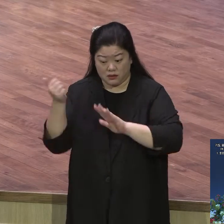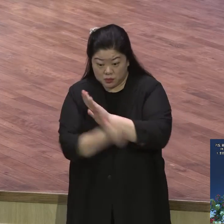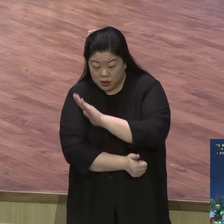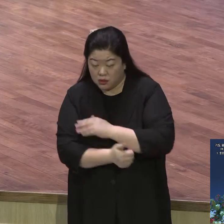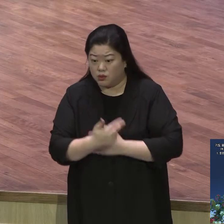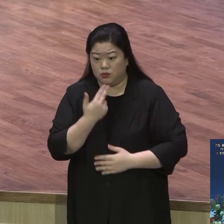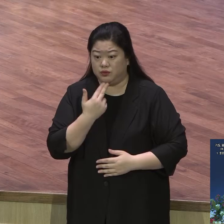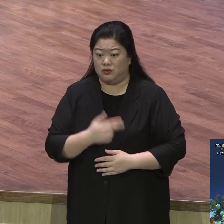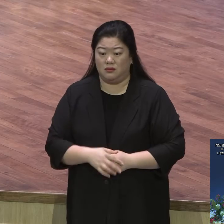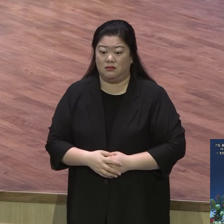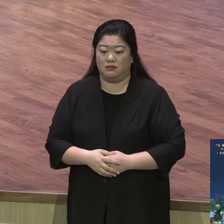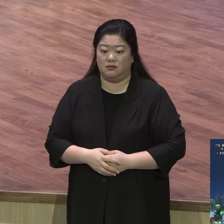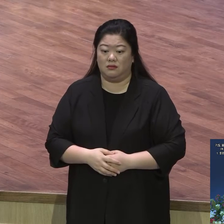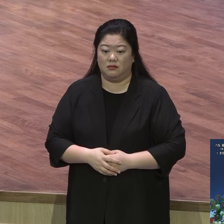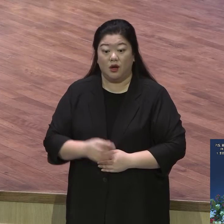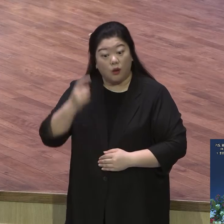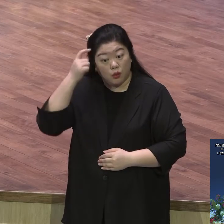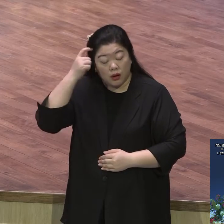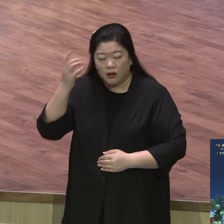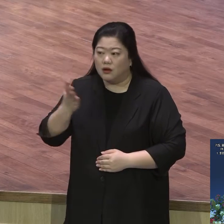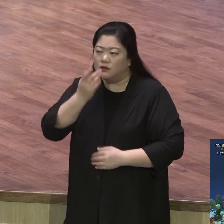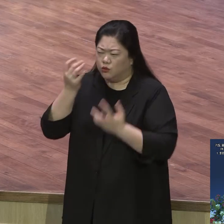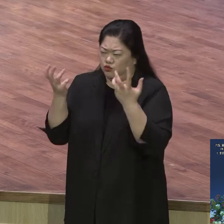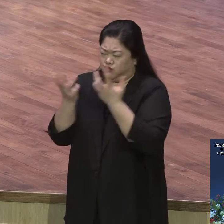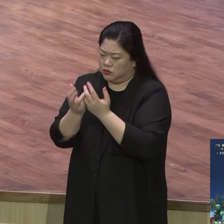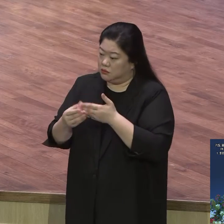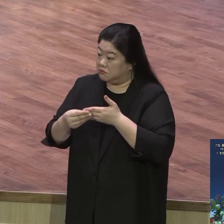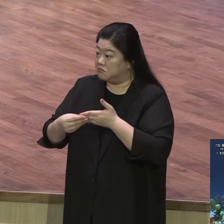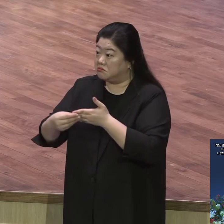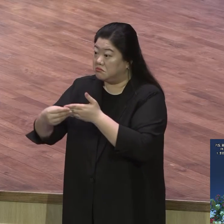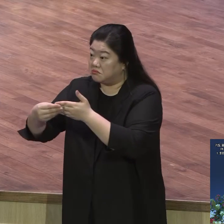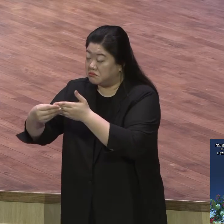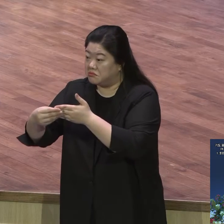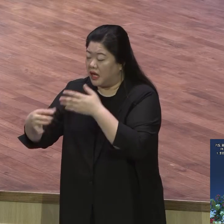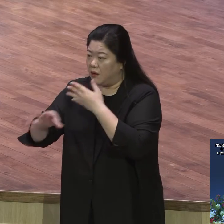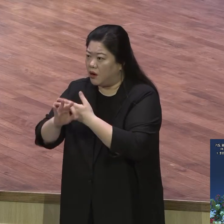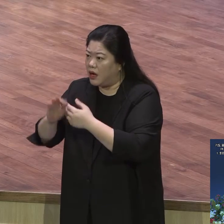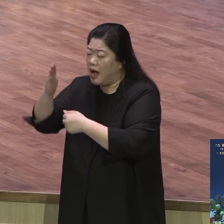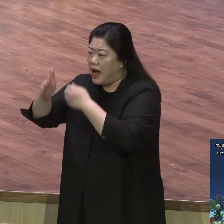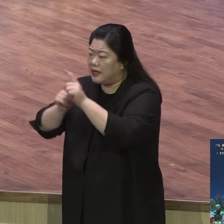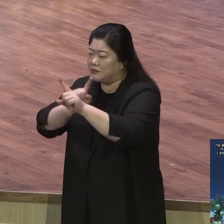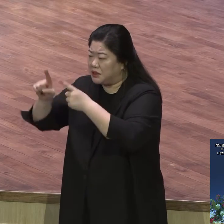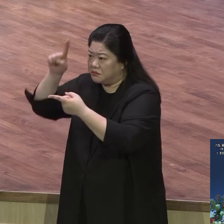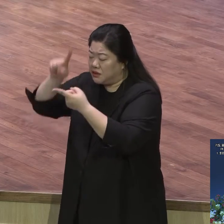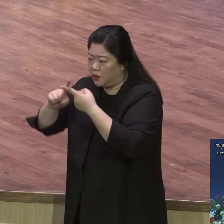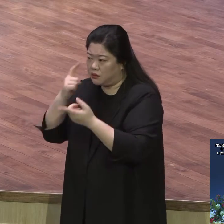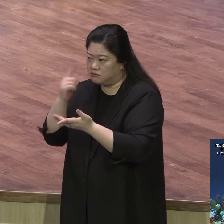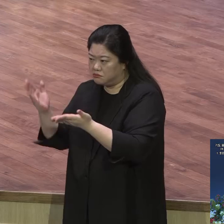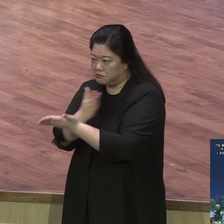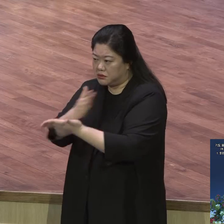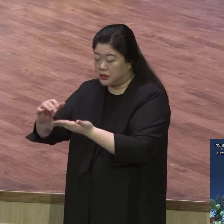축복할 수밖에 없는 인도를 받게 돼 있어요 생각하라는 것도 말하는 것도 행동하니 다 축복받게 돼 있어요